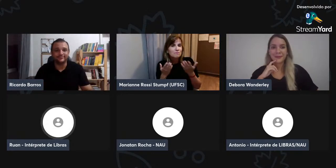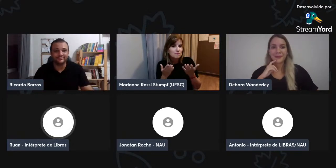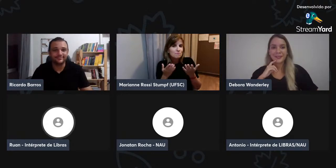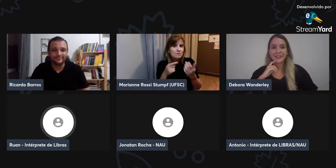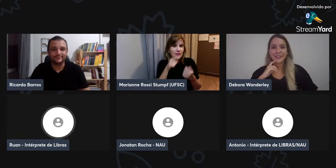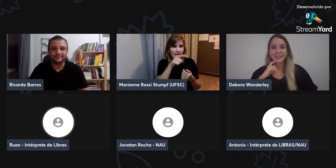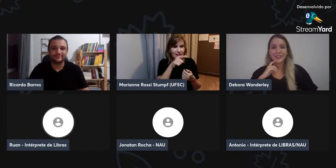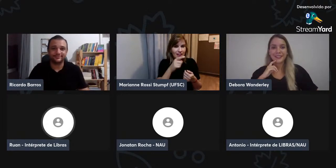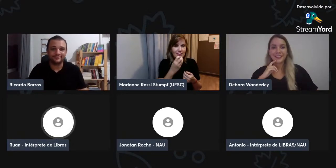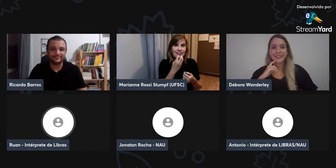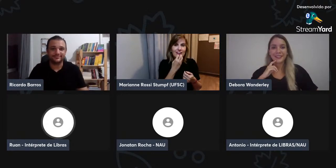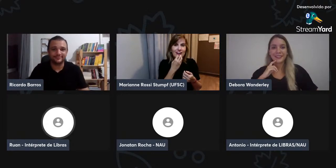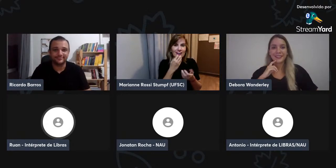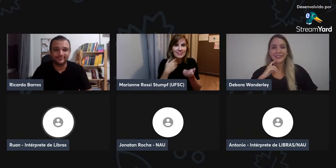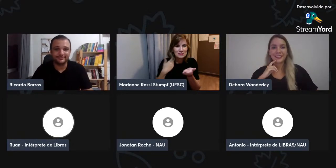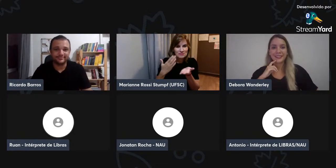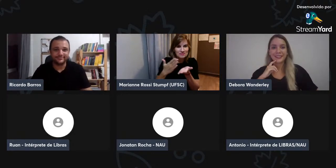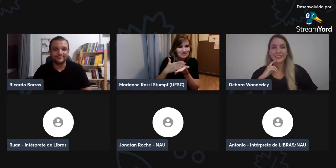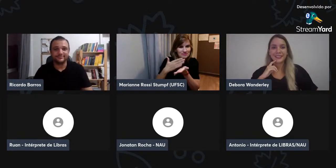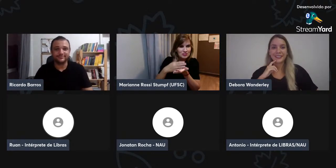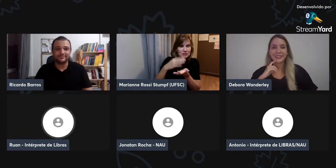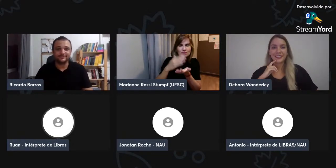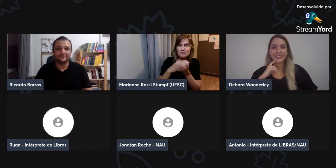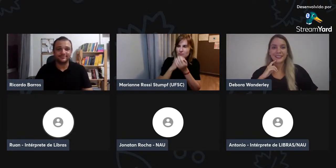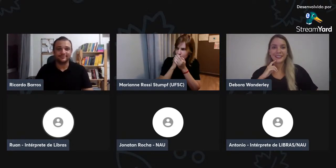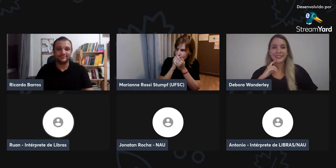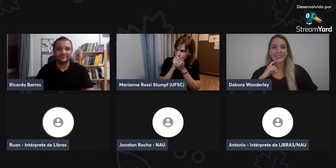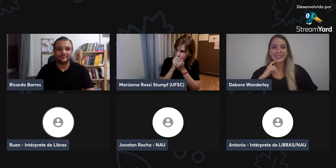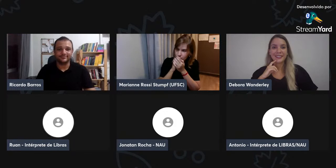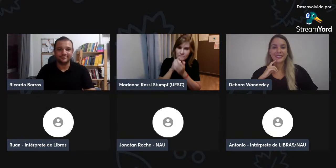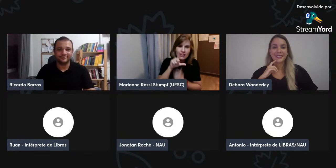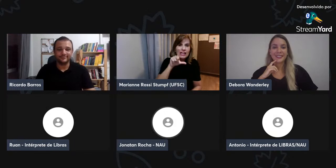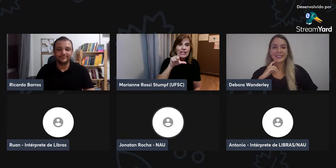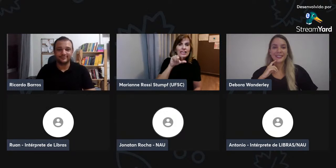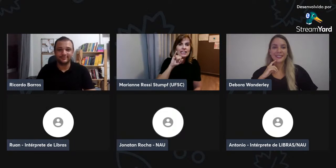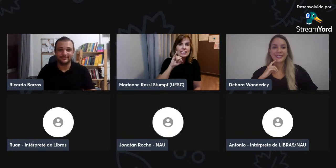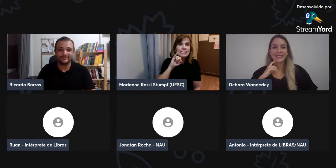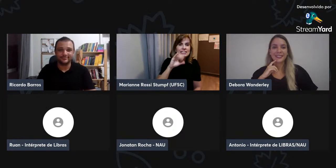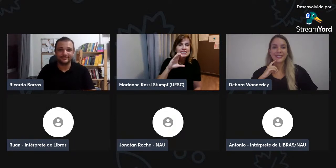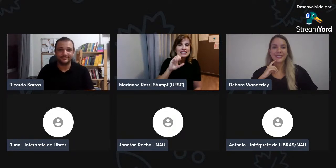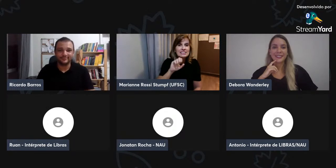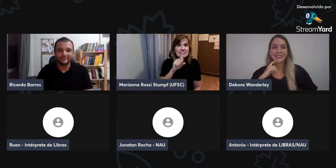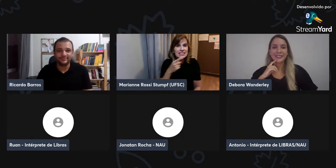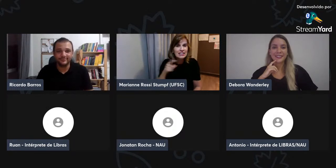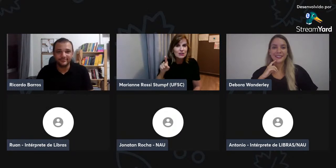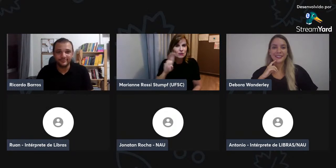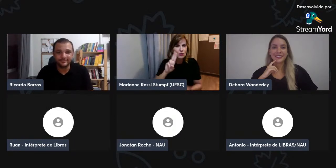Então, não é fácil encontrar materiais com essa escrita. O que está do...